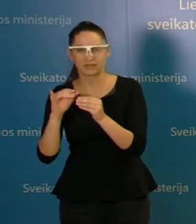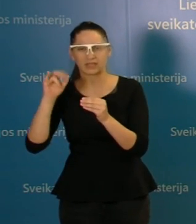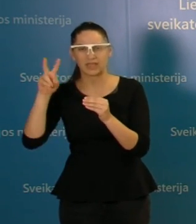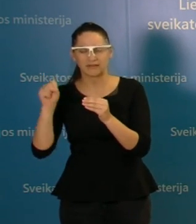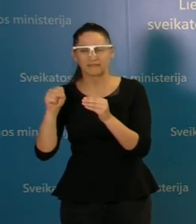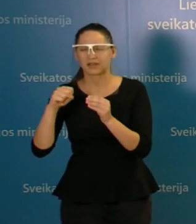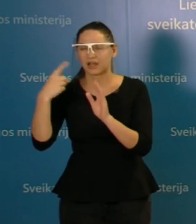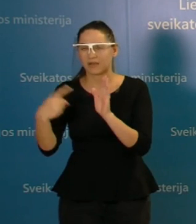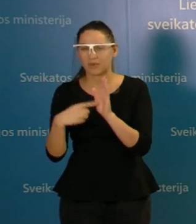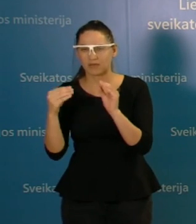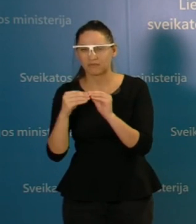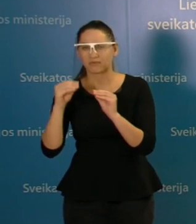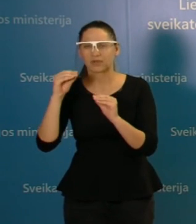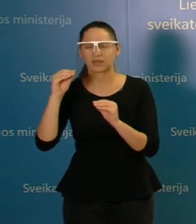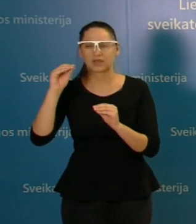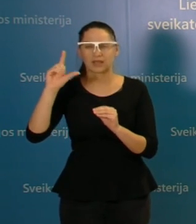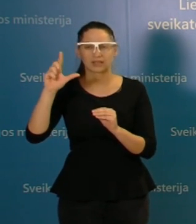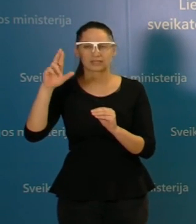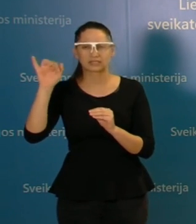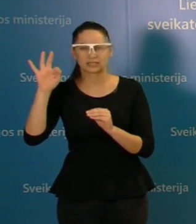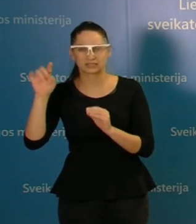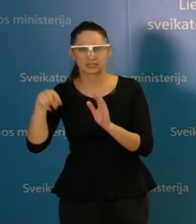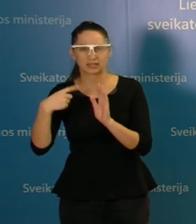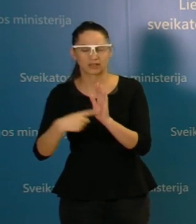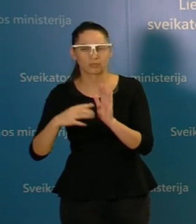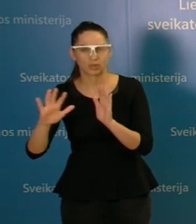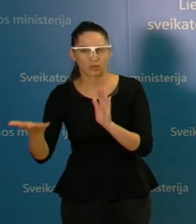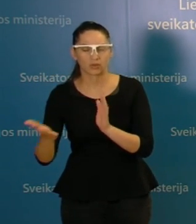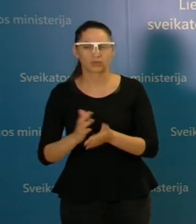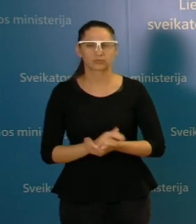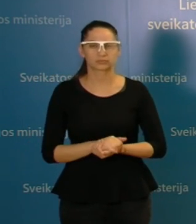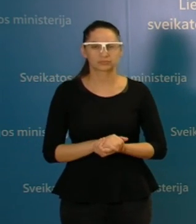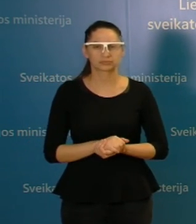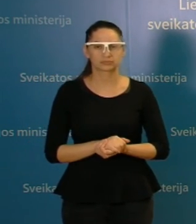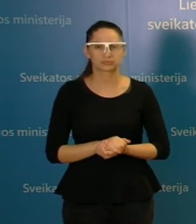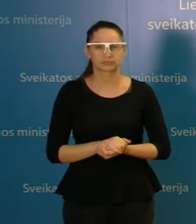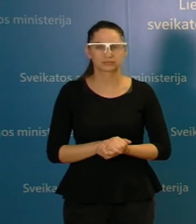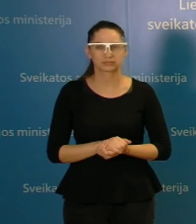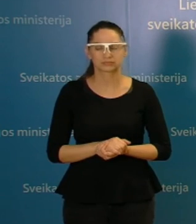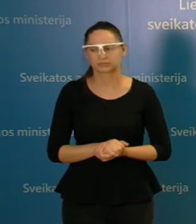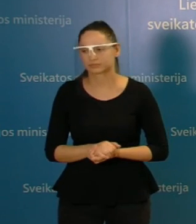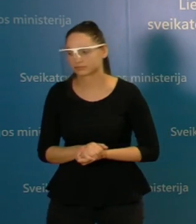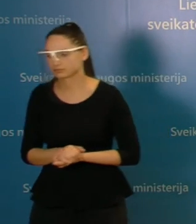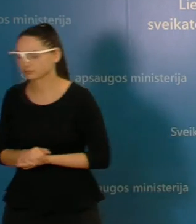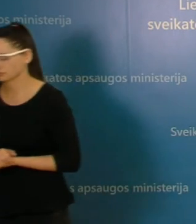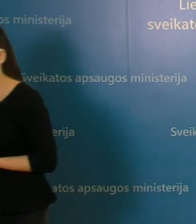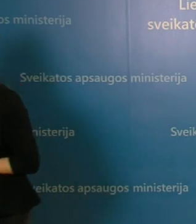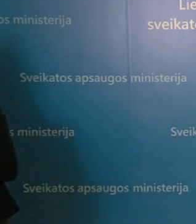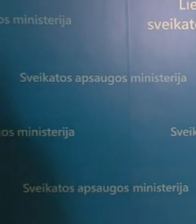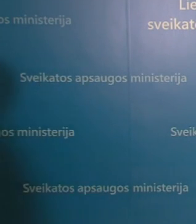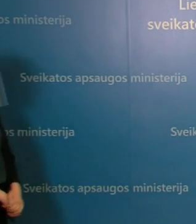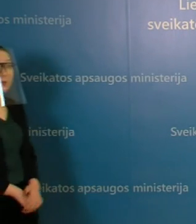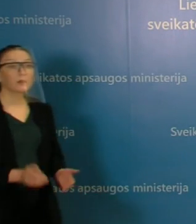Daugelaitė iš Alrytas.lt portalo. Gal turite duomenų šiuo metu, vat konkrečiai šiuo metu,